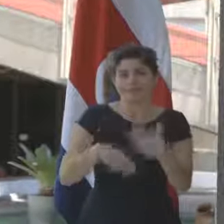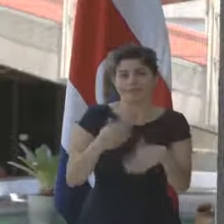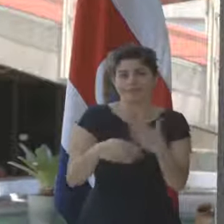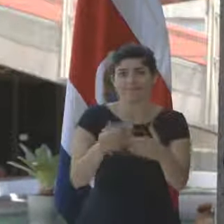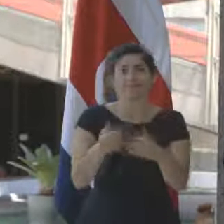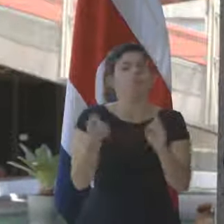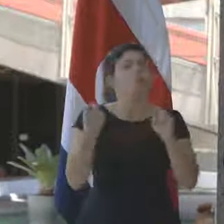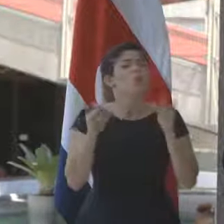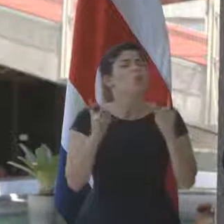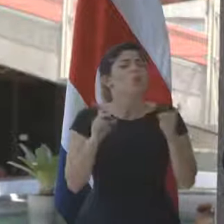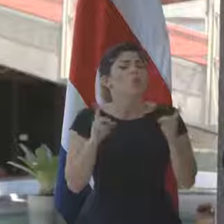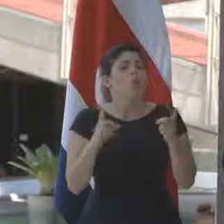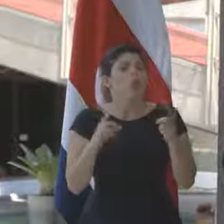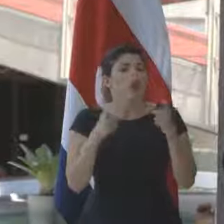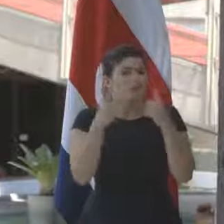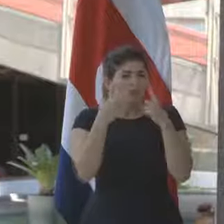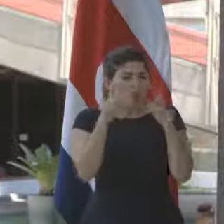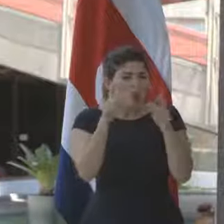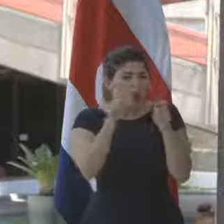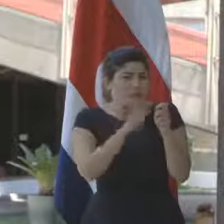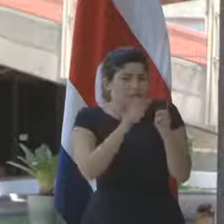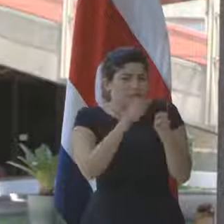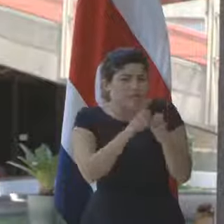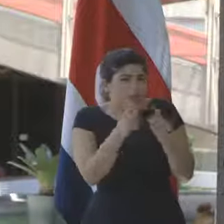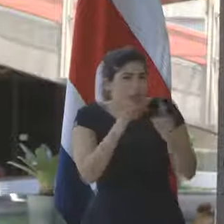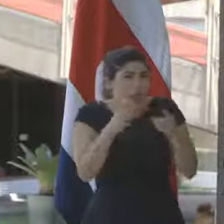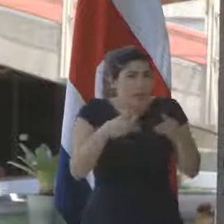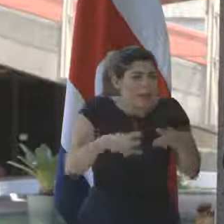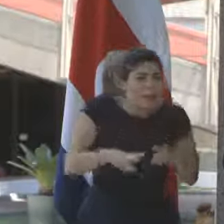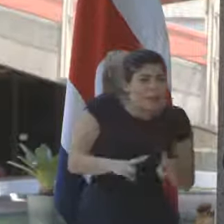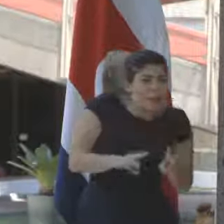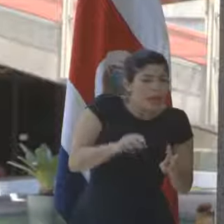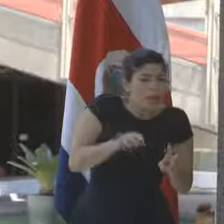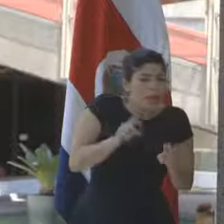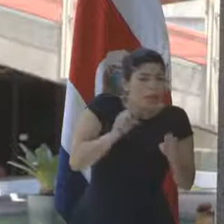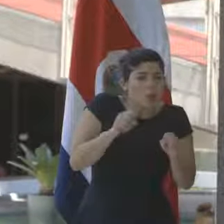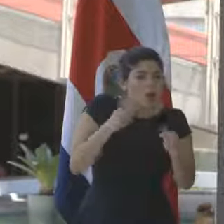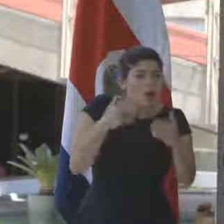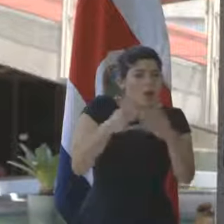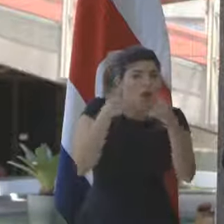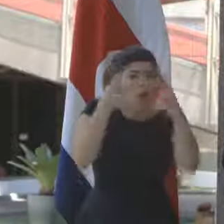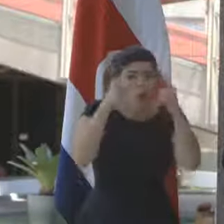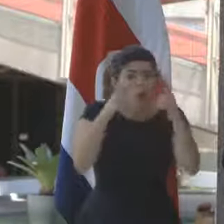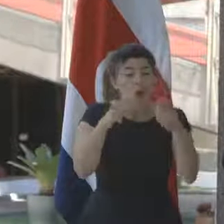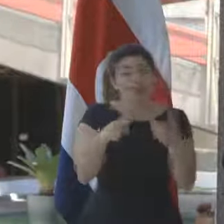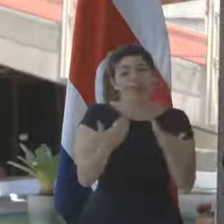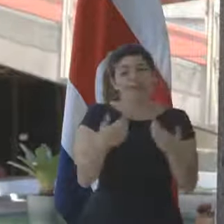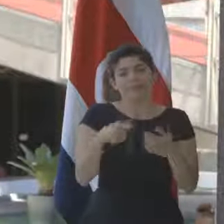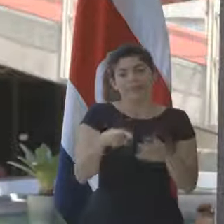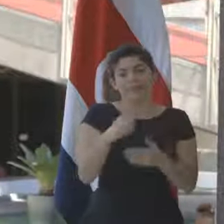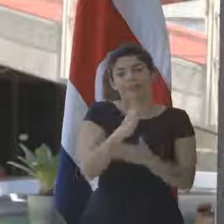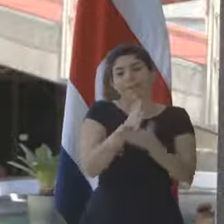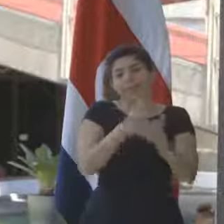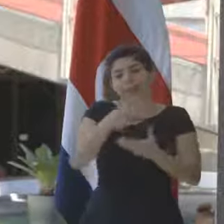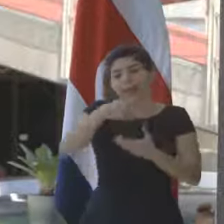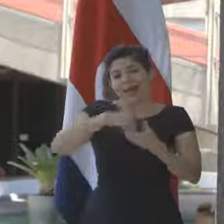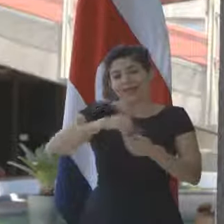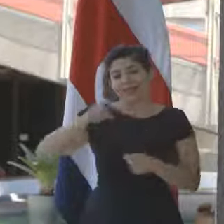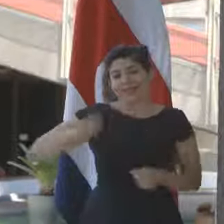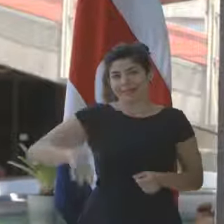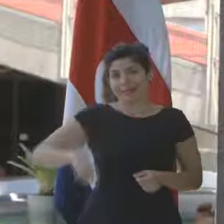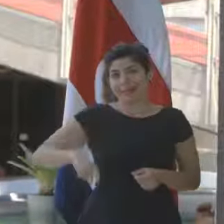¿Cuáles son los alcances específicos, los mecanismos que llevarán eso a buen puerto? Bueno, eso es parte de lo que debe